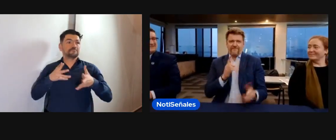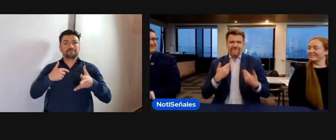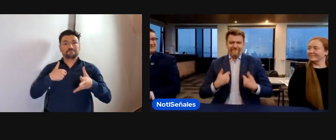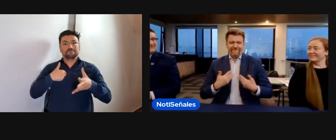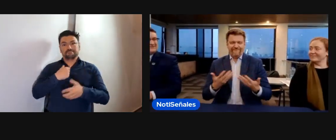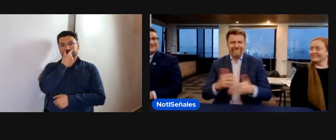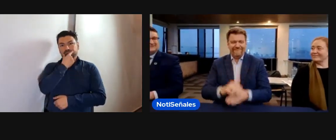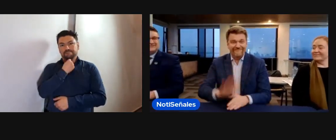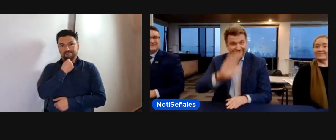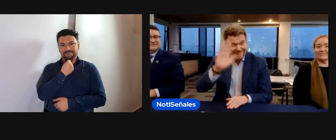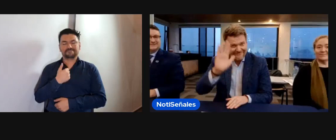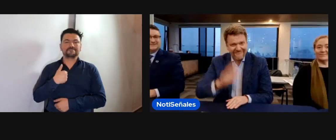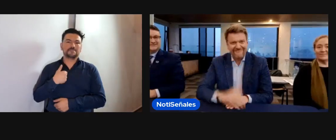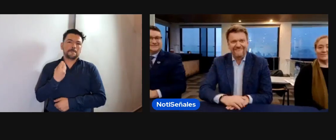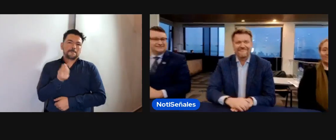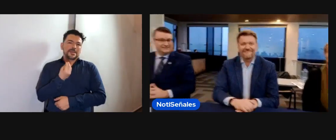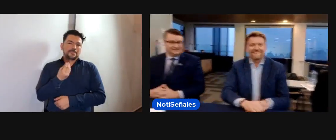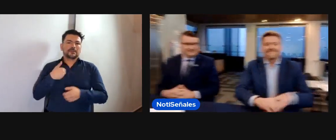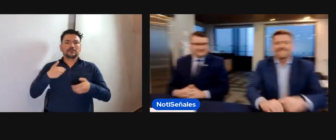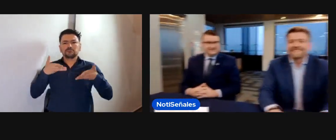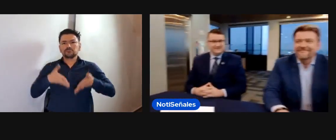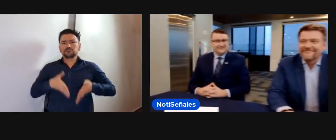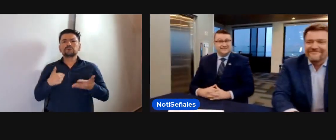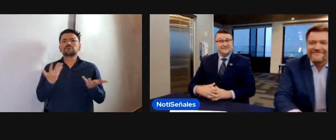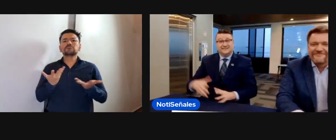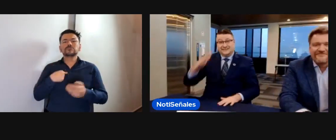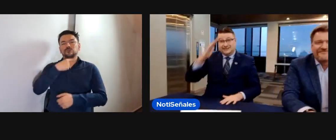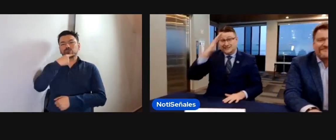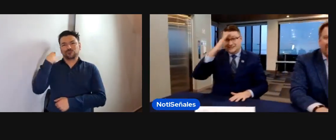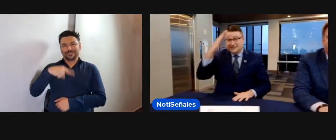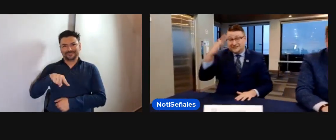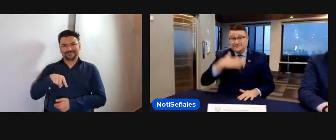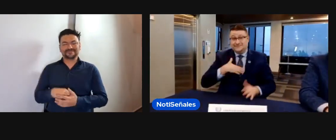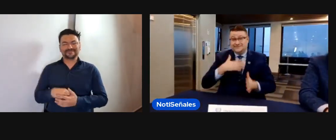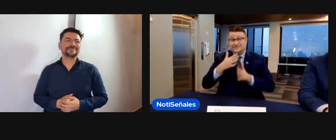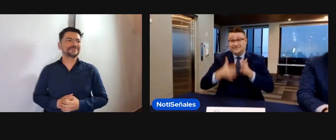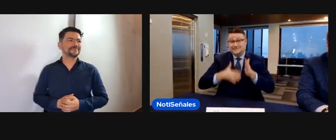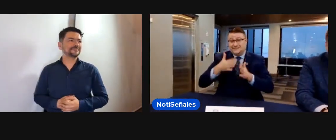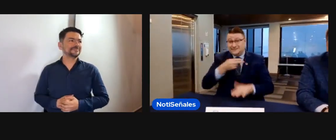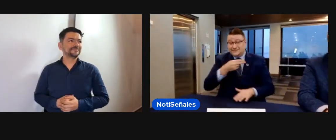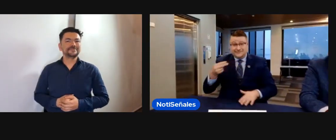Y soy de Rusia. Parte de la junta de la Federación Mundial de Sordos.